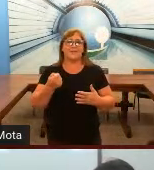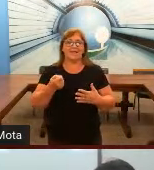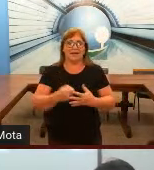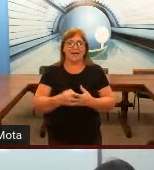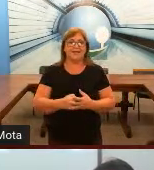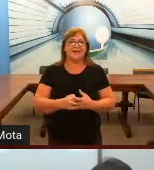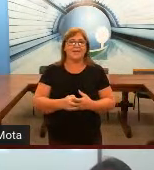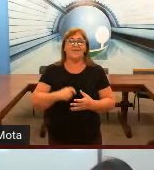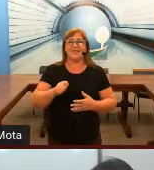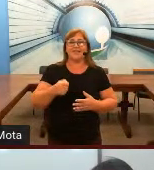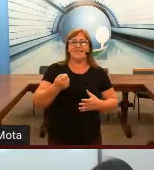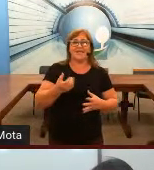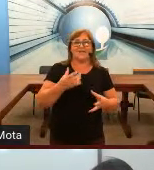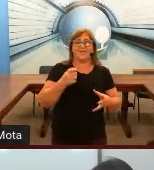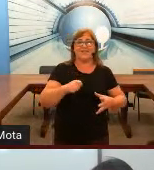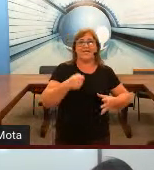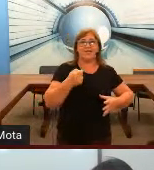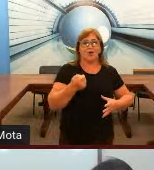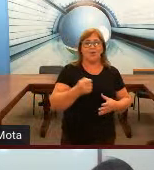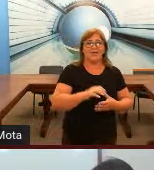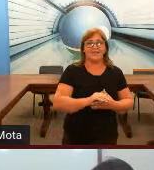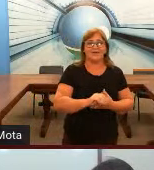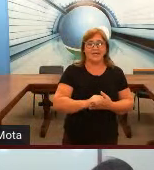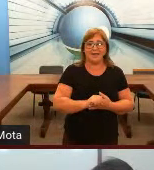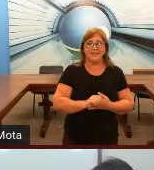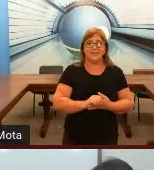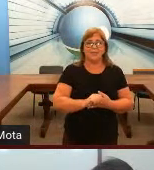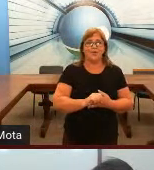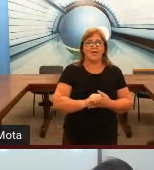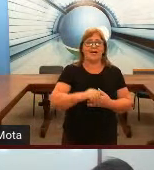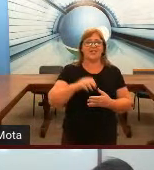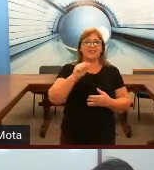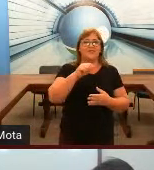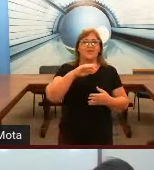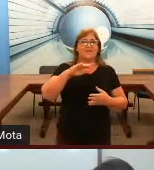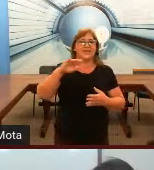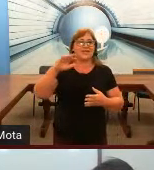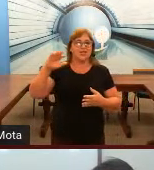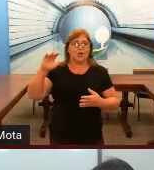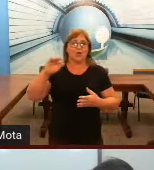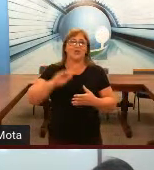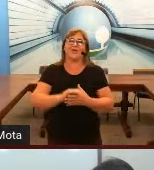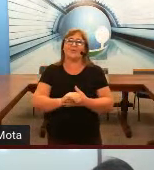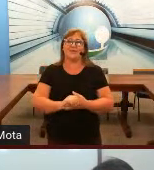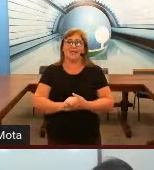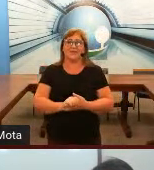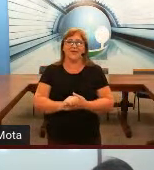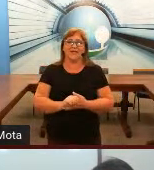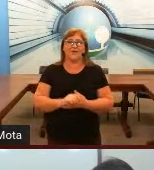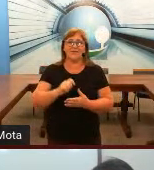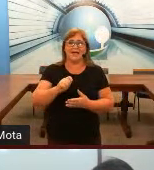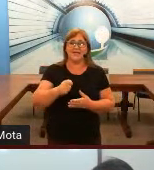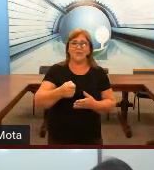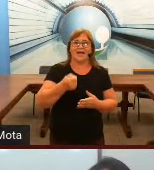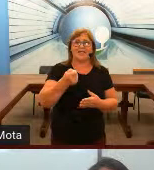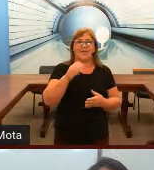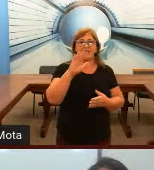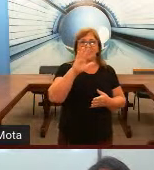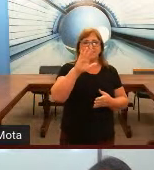passada para facilitar a comunicação deles. Porque imagine se fosse fazer da trilologia o tempo inteiro. Então, os sinais são criados a partir dessas